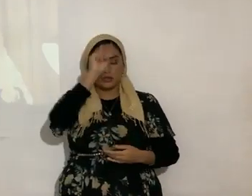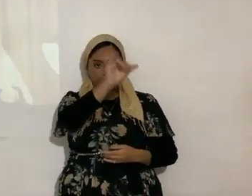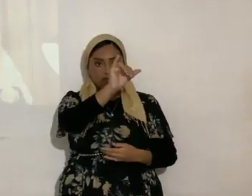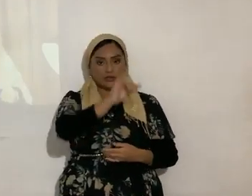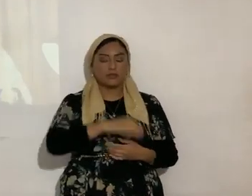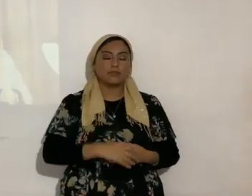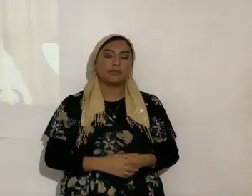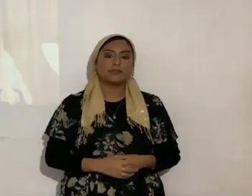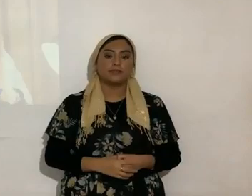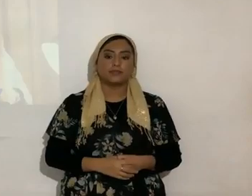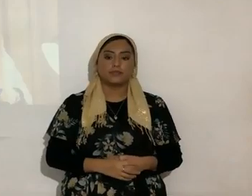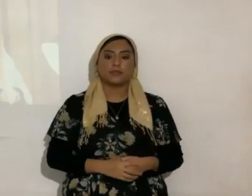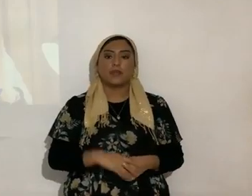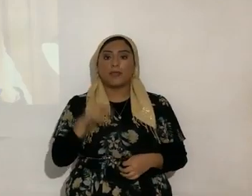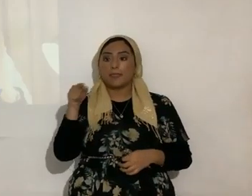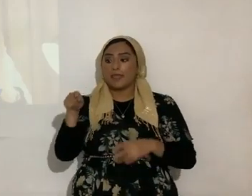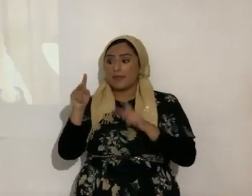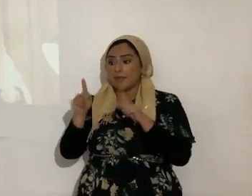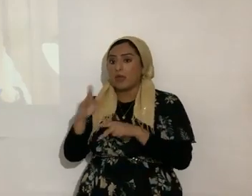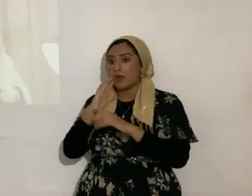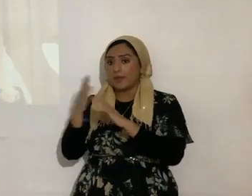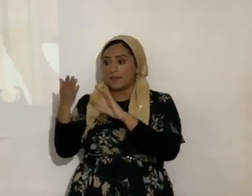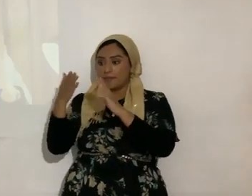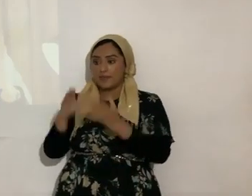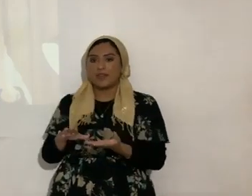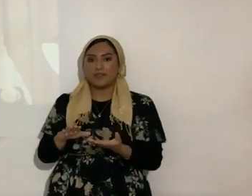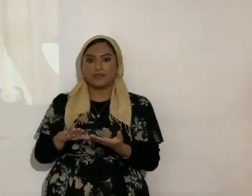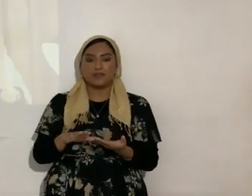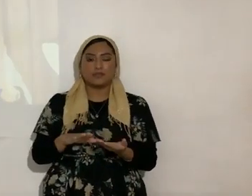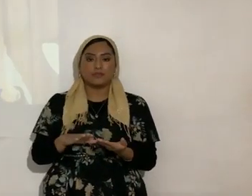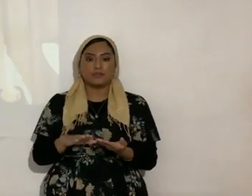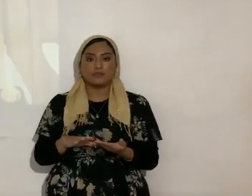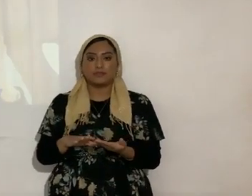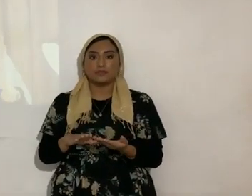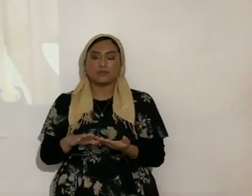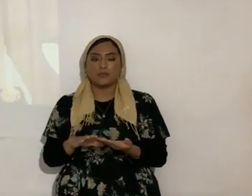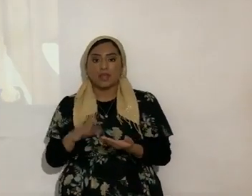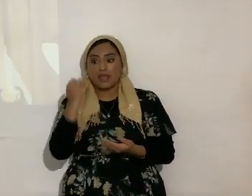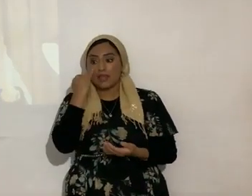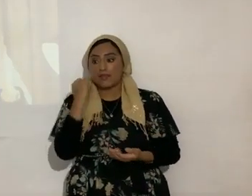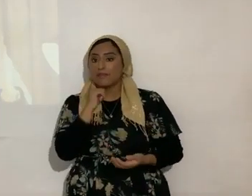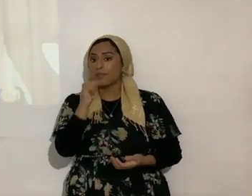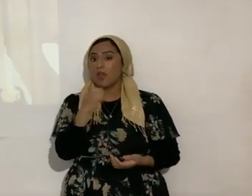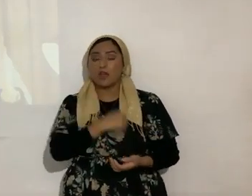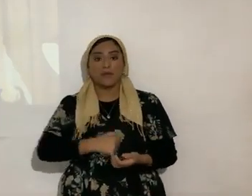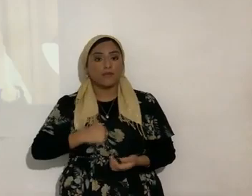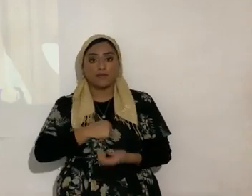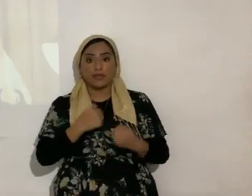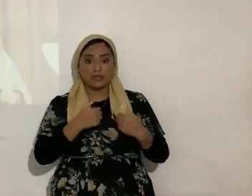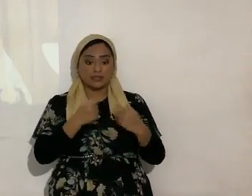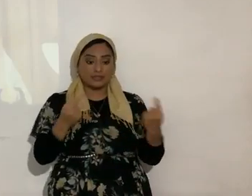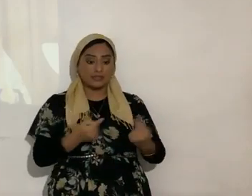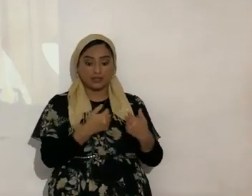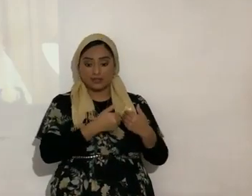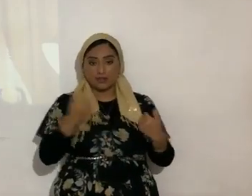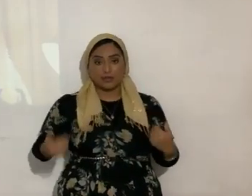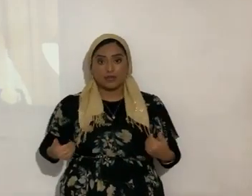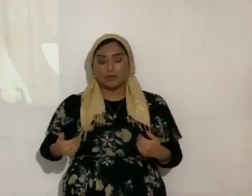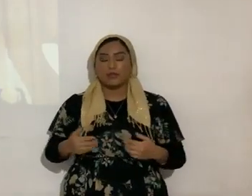Y entonces, esa persona morirá como criatura, si no se arrepiente, se aparta de sus pecados, y confiesa que Yahshua es el Señor.